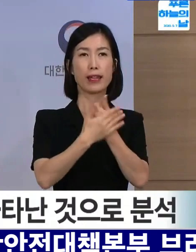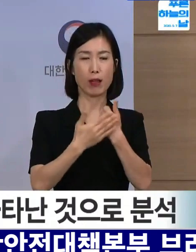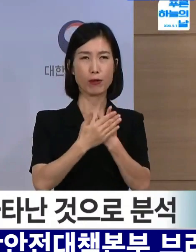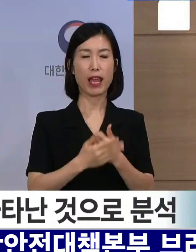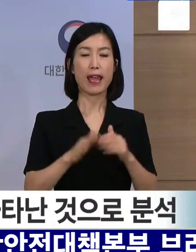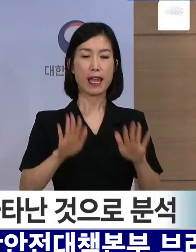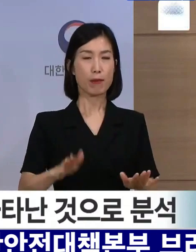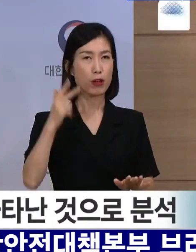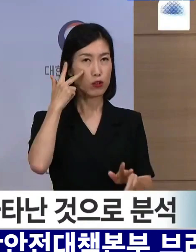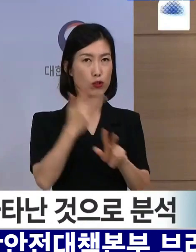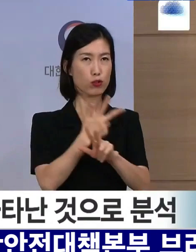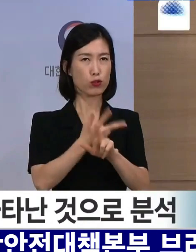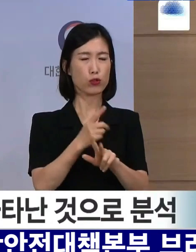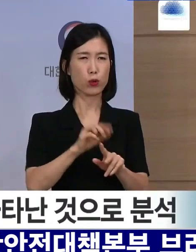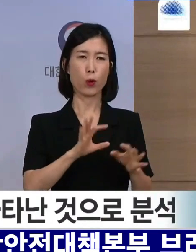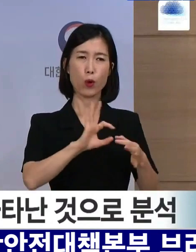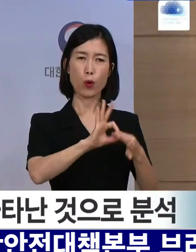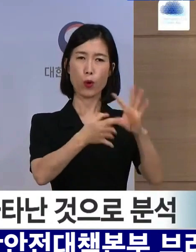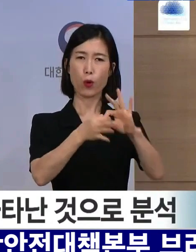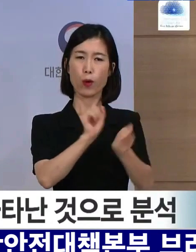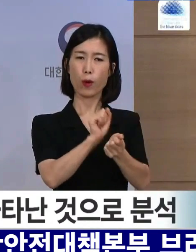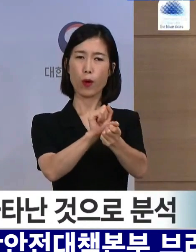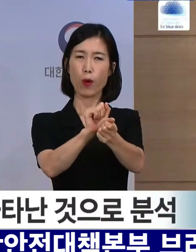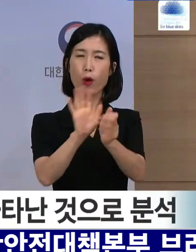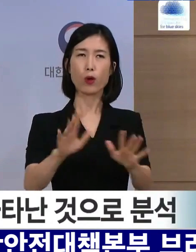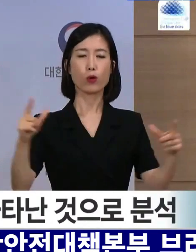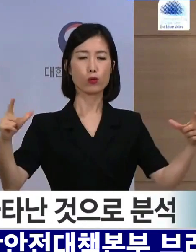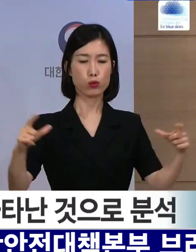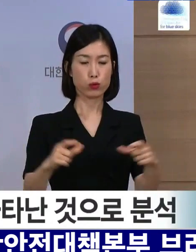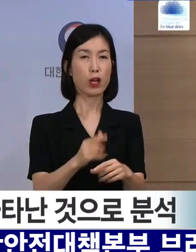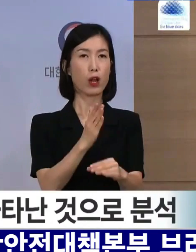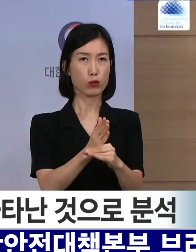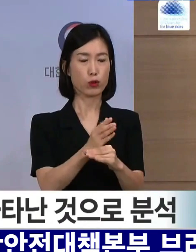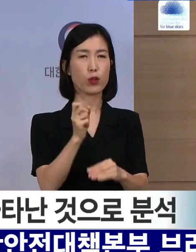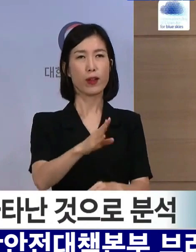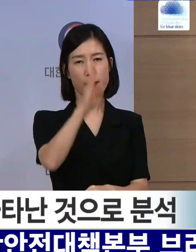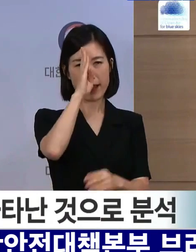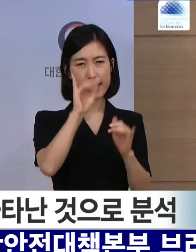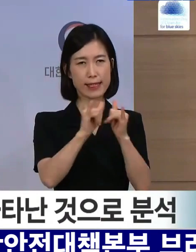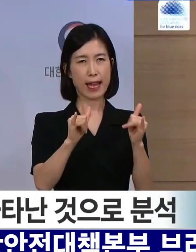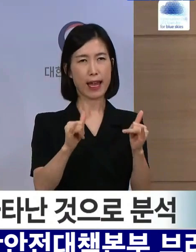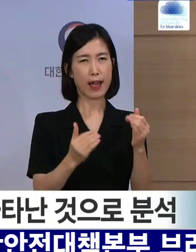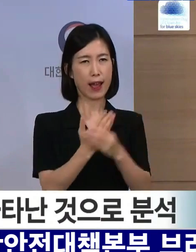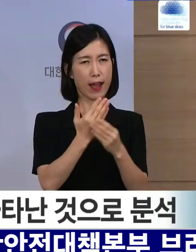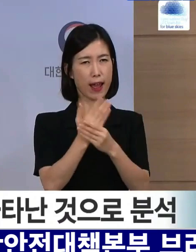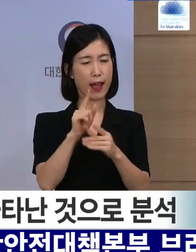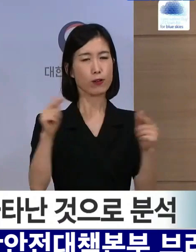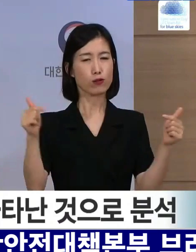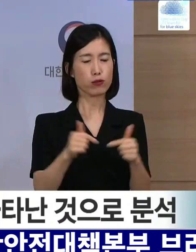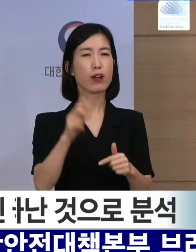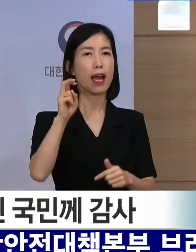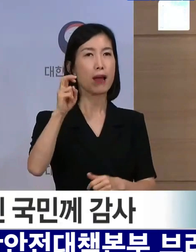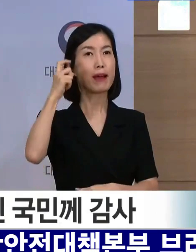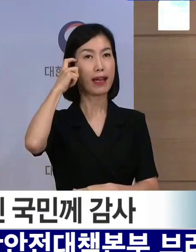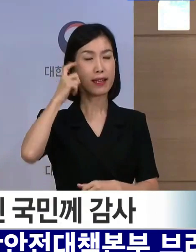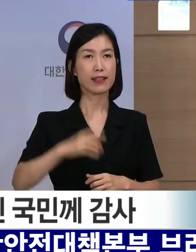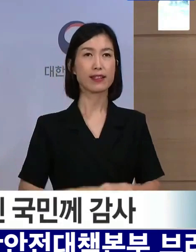코로나19의 염색암염고리가 줄어들고 환자 발생이 줄어들 것이라고 예상하고 있습니다.